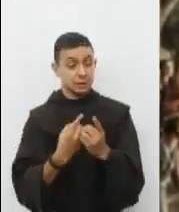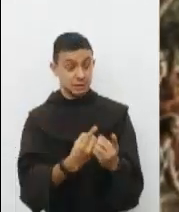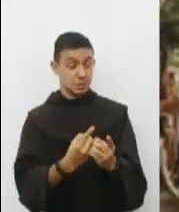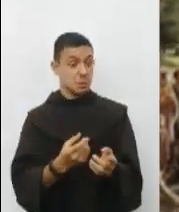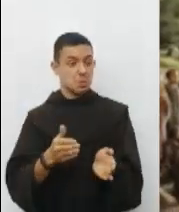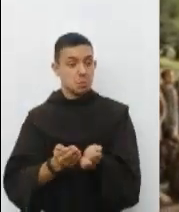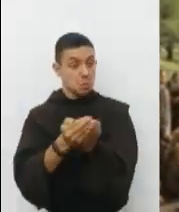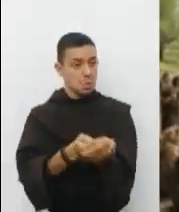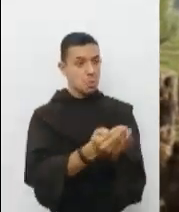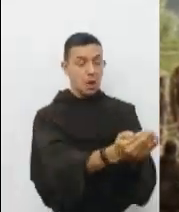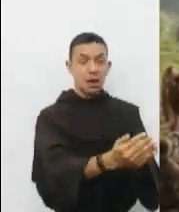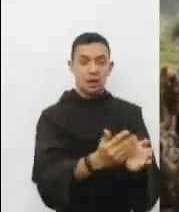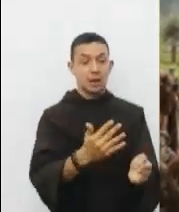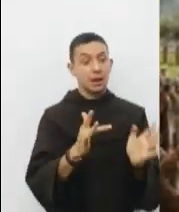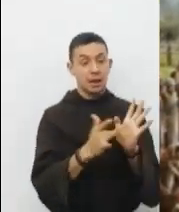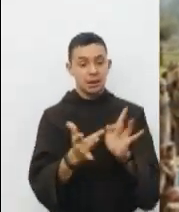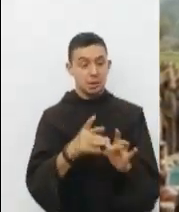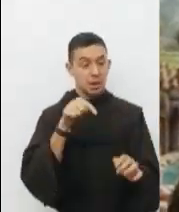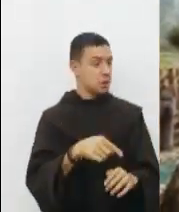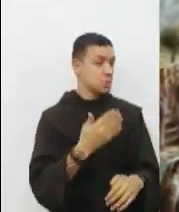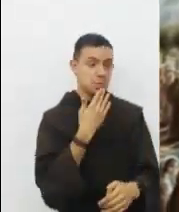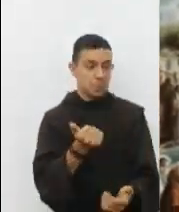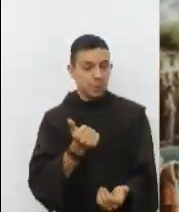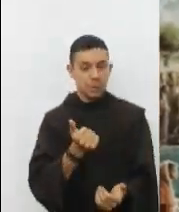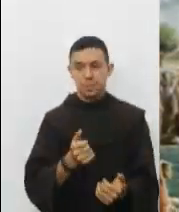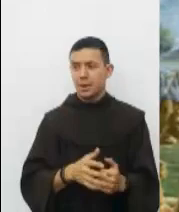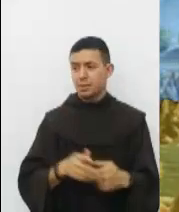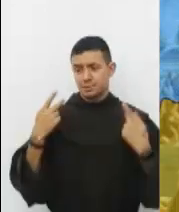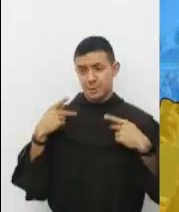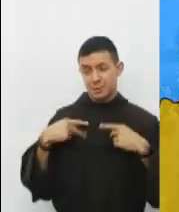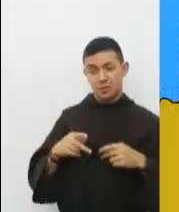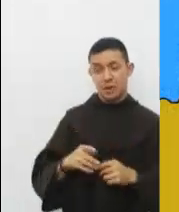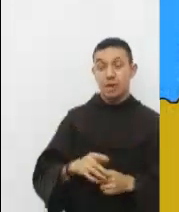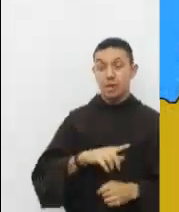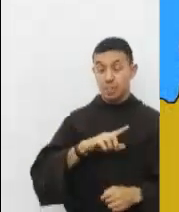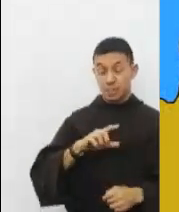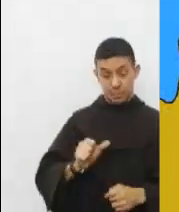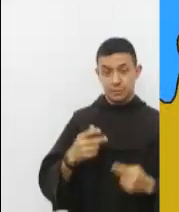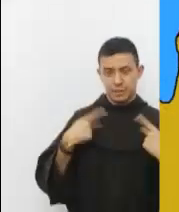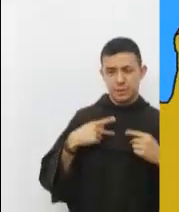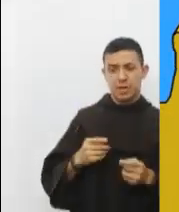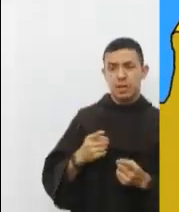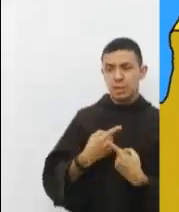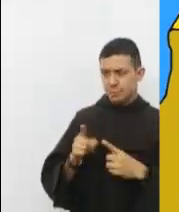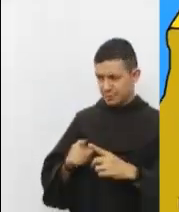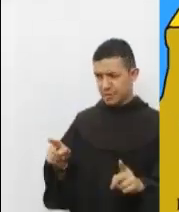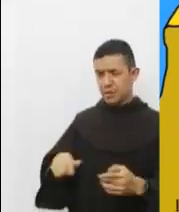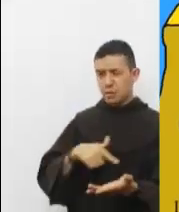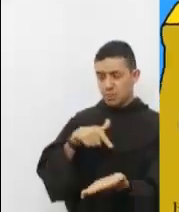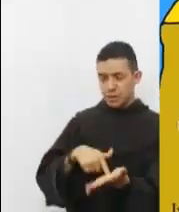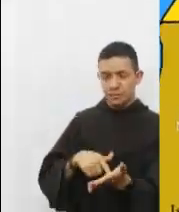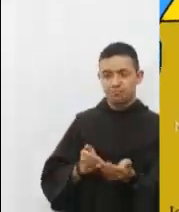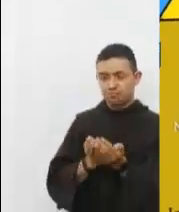donde la multitud había comido el pan. Cuando la gente vio que ni Jesús ni sus discípulos estaban ahí, se embarcaron y fueron a